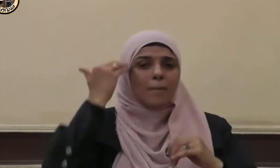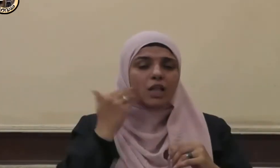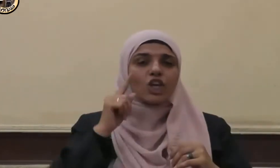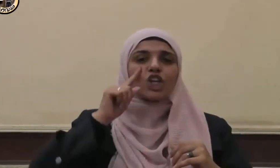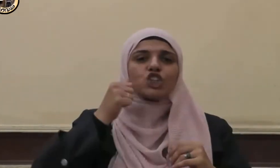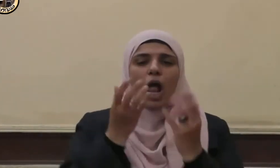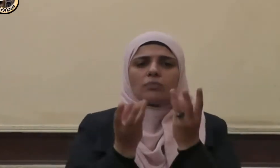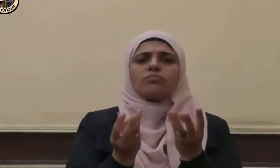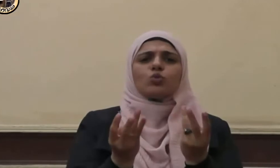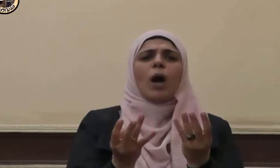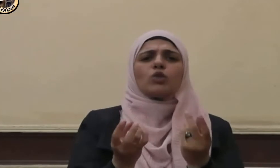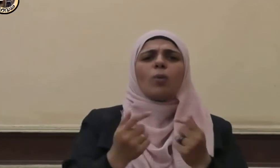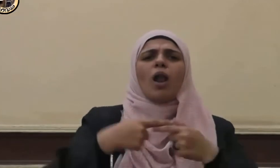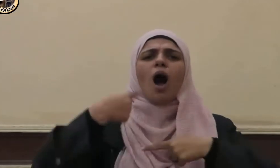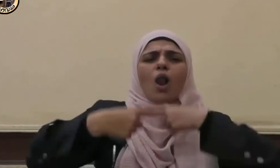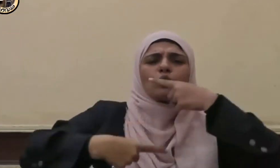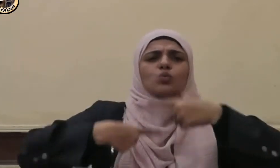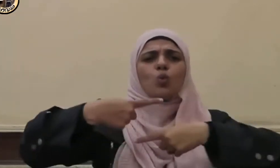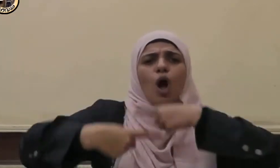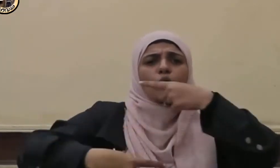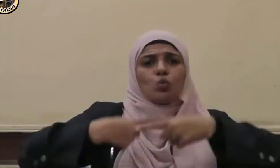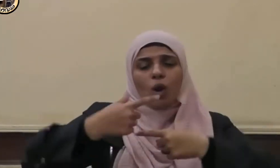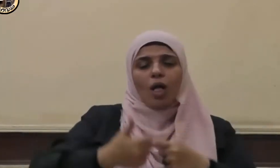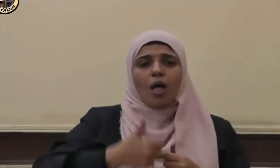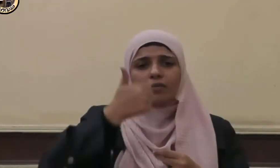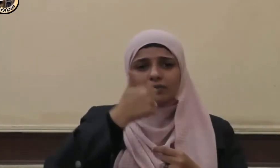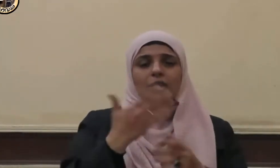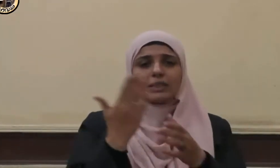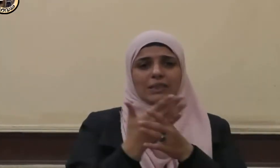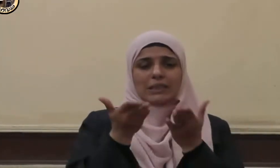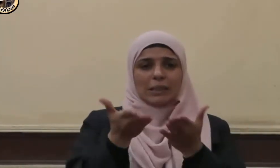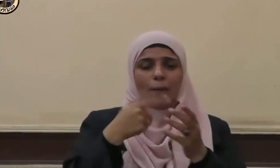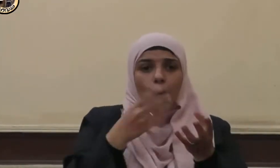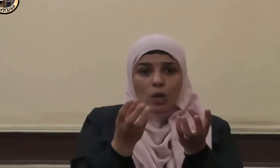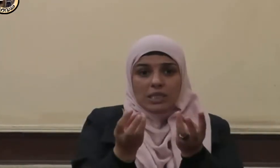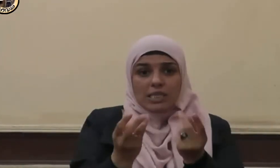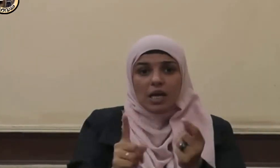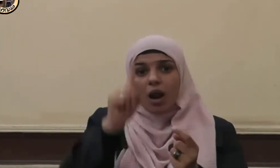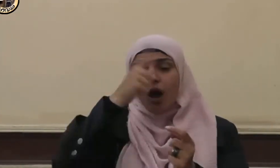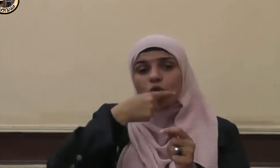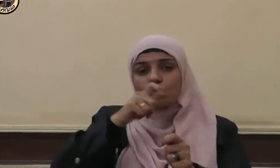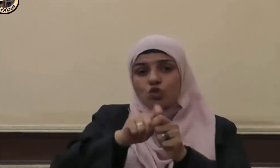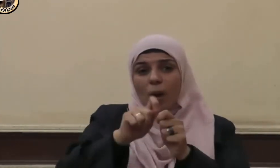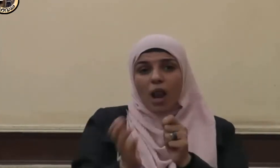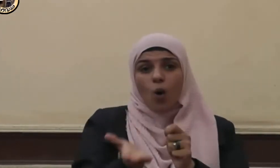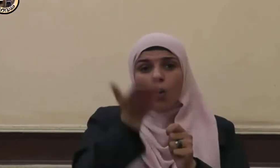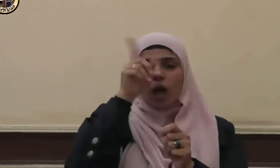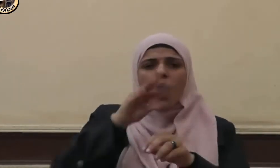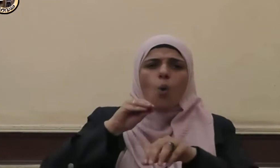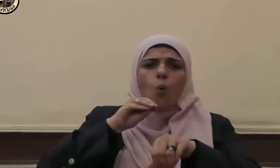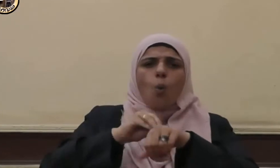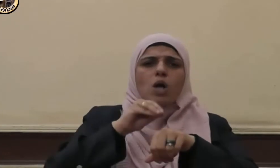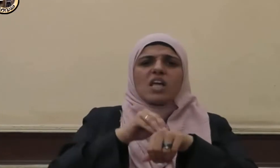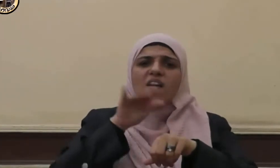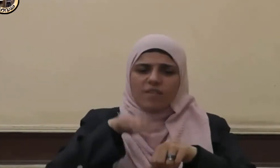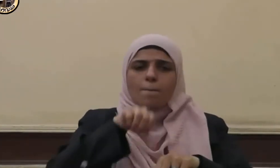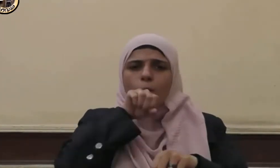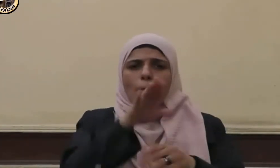ولذلك كان ذكر الله تعالى وصية النبي صلى الله عليه